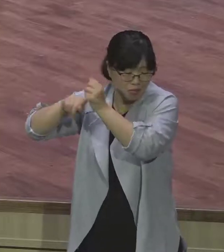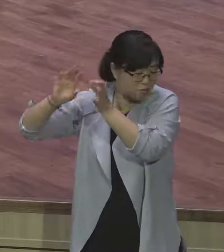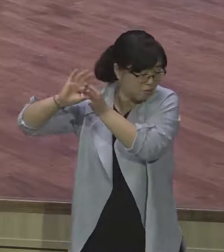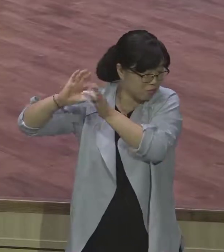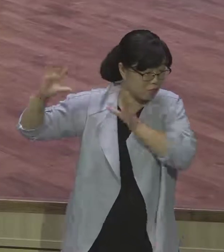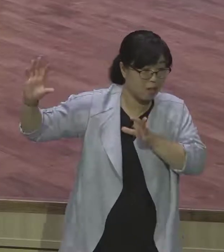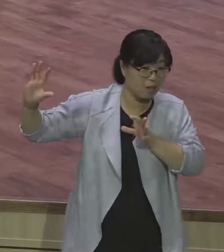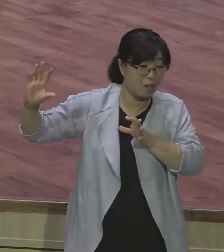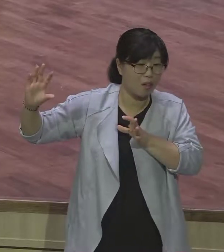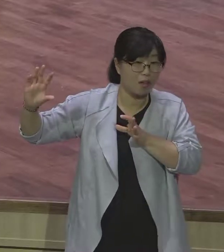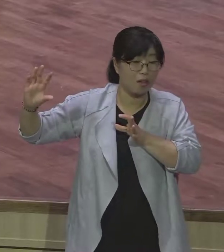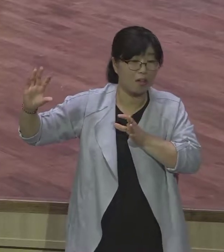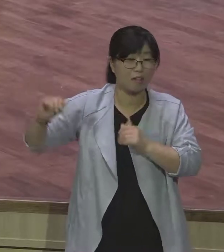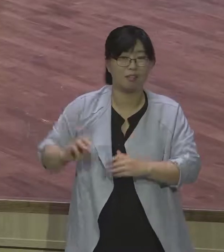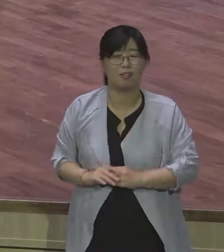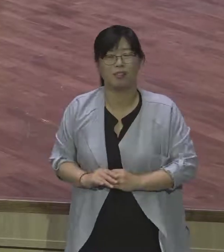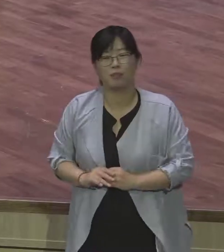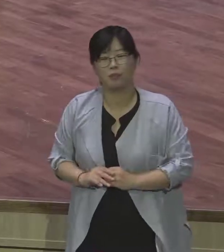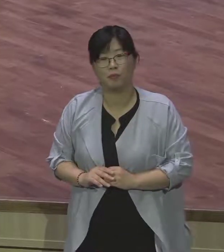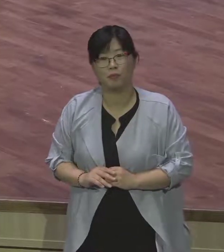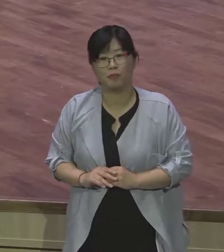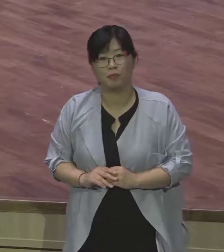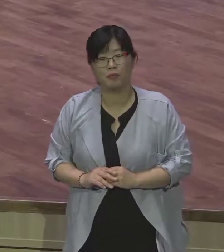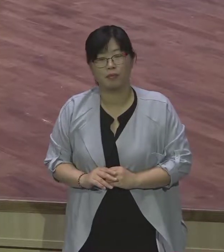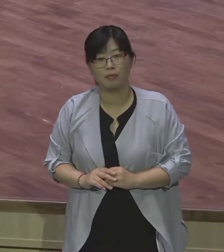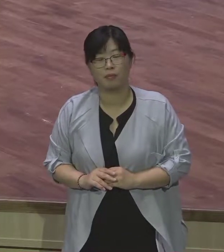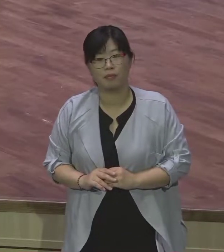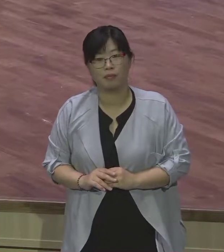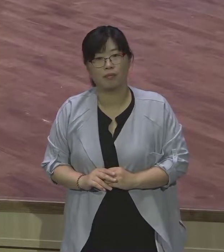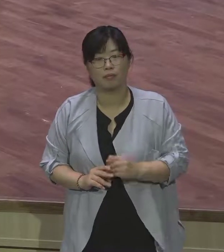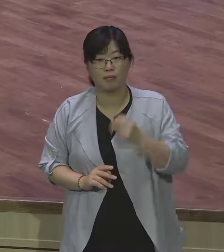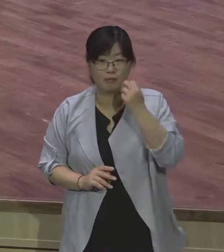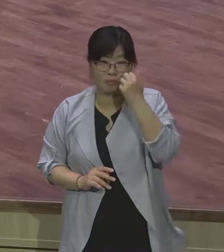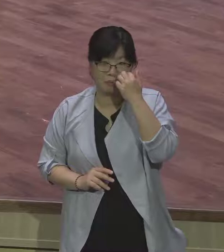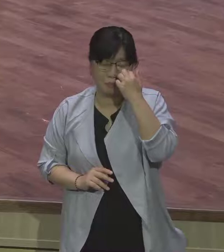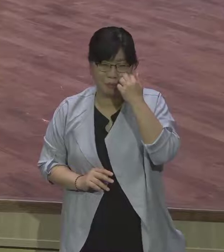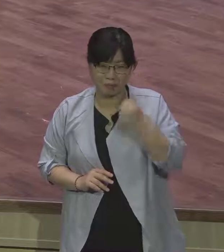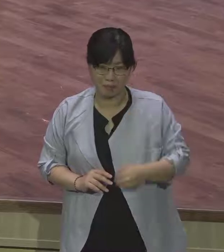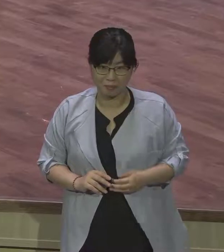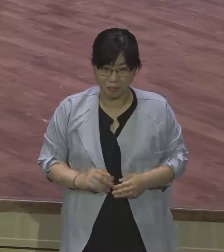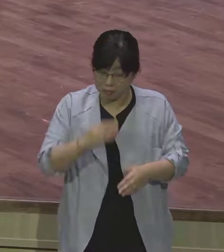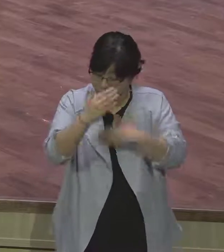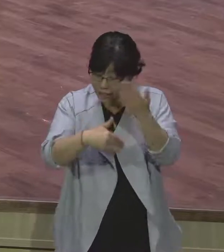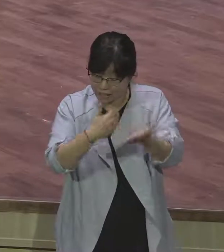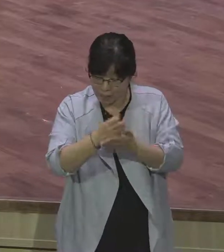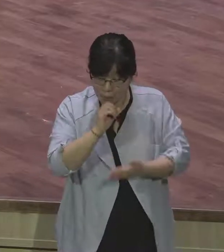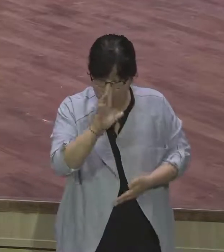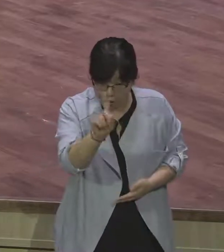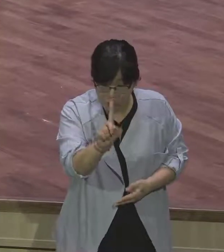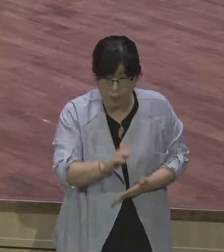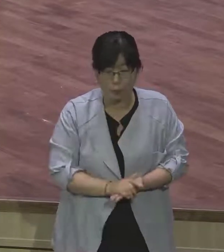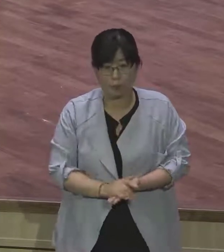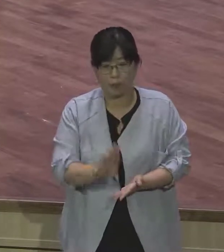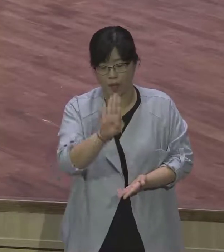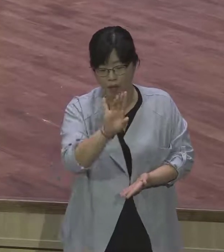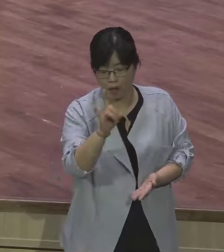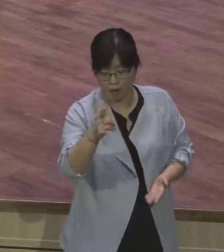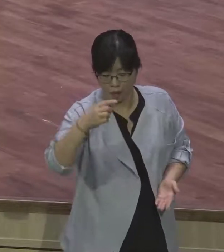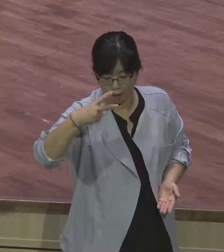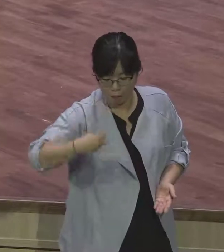이 사실을 밝히고 있습니다. 내가 너와 함께 있어 너가 어디로 가든지 너를 지키며 너를 이끌어 이 땅으로 돌아오게